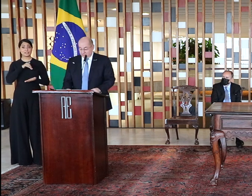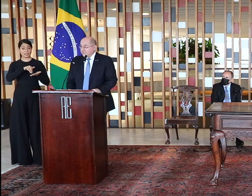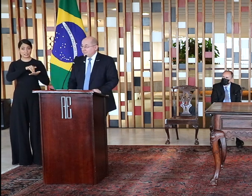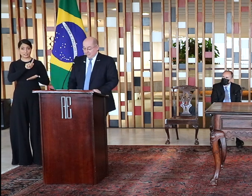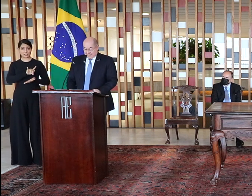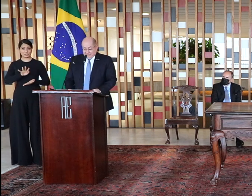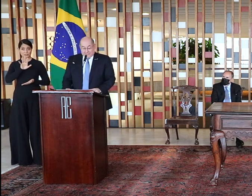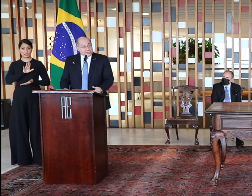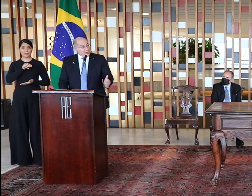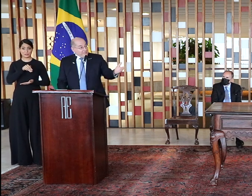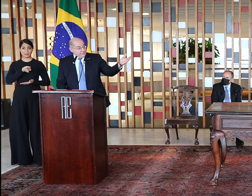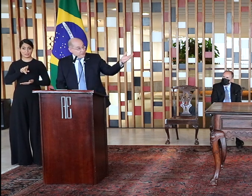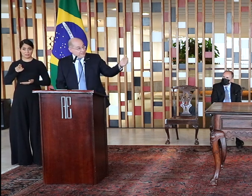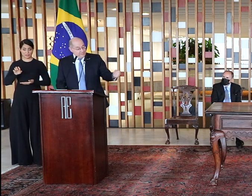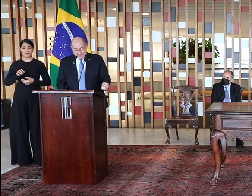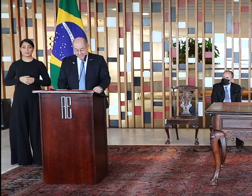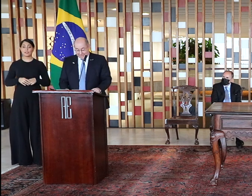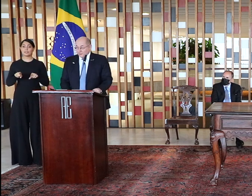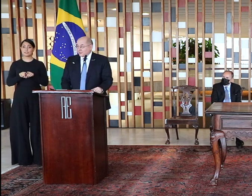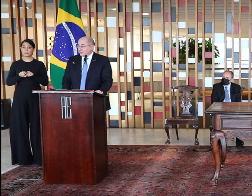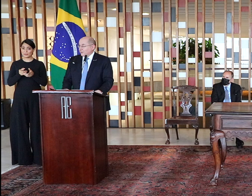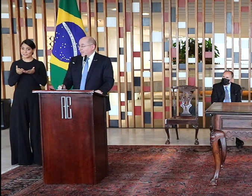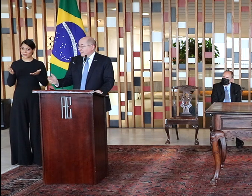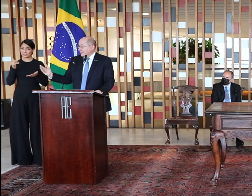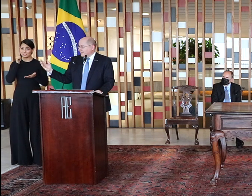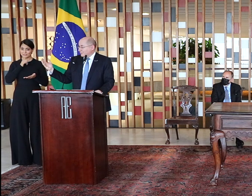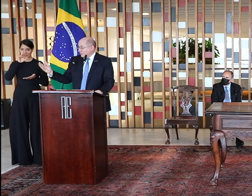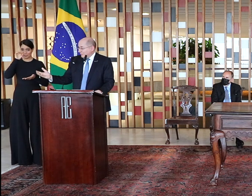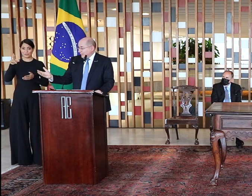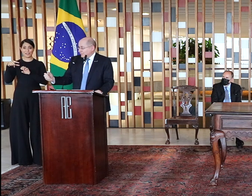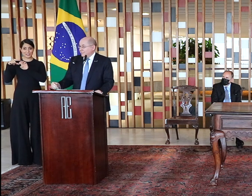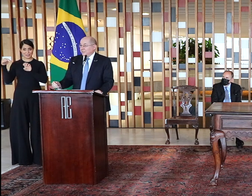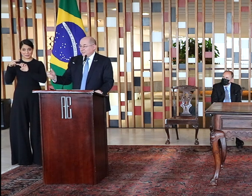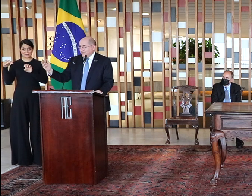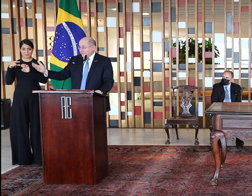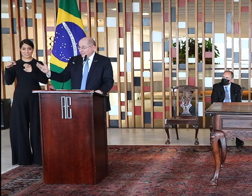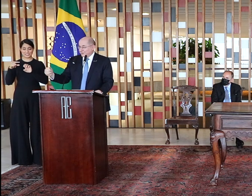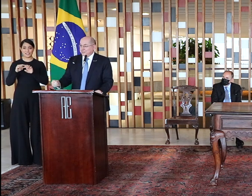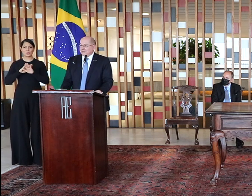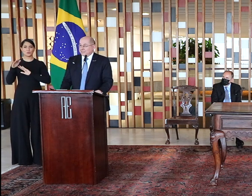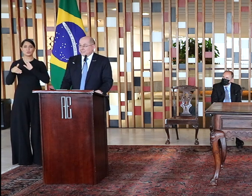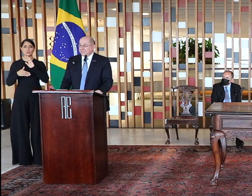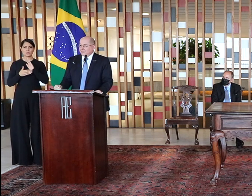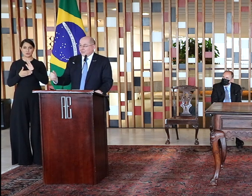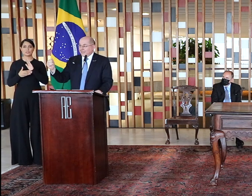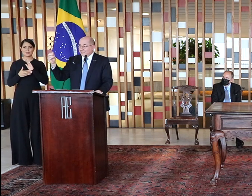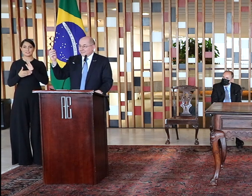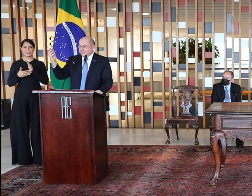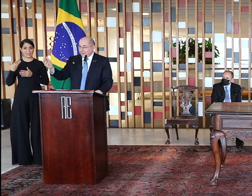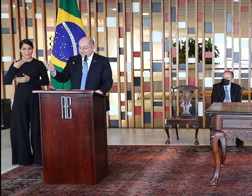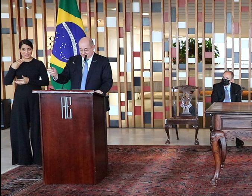Exteriores, senhoras e senhores empresários, colegas do Itamaraty, senhores secretários do Itamaraty,